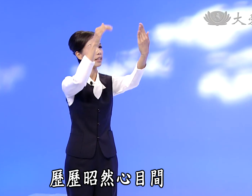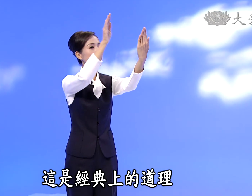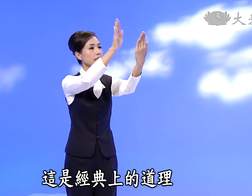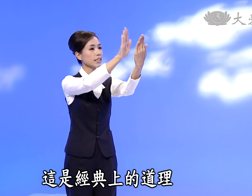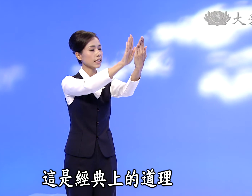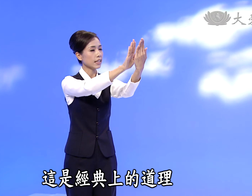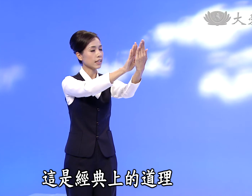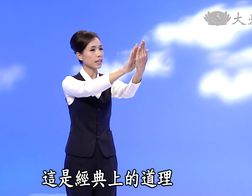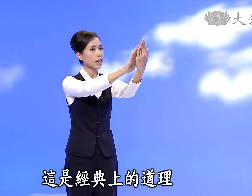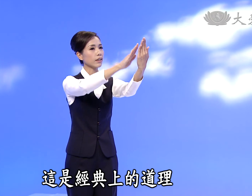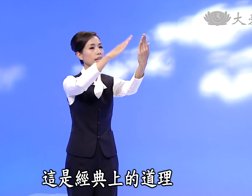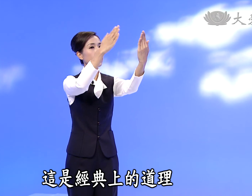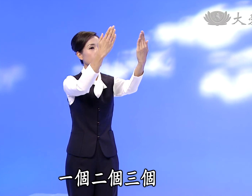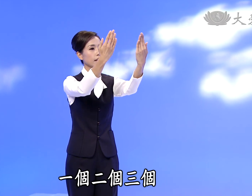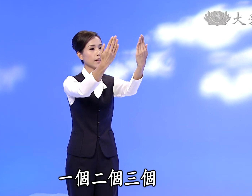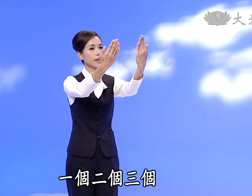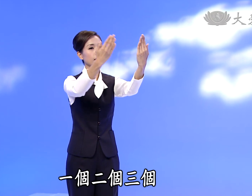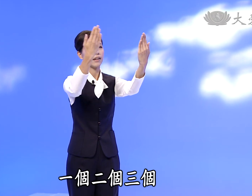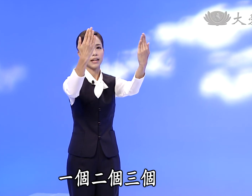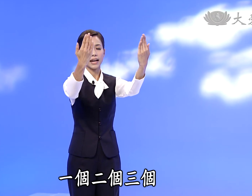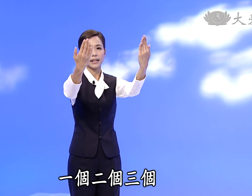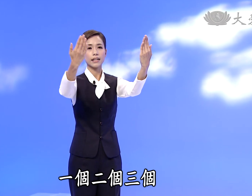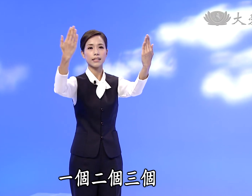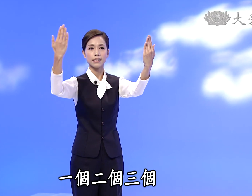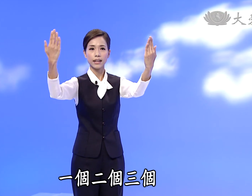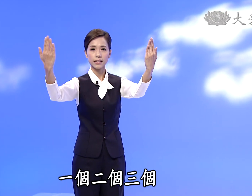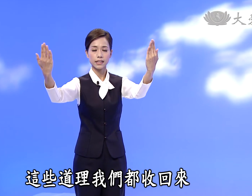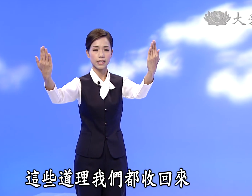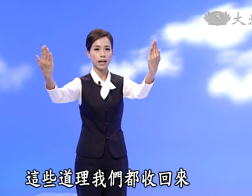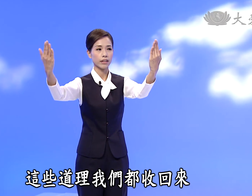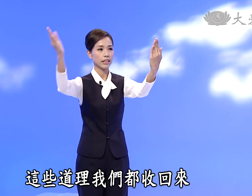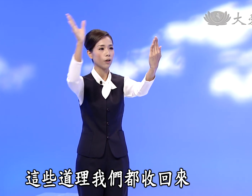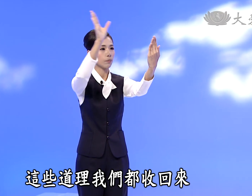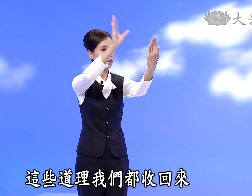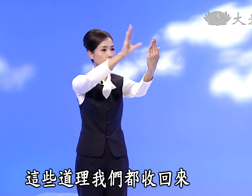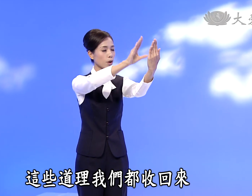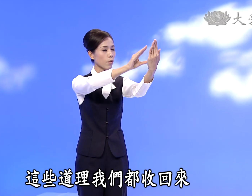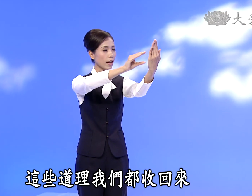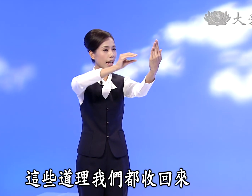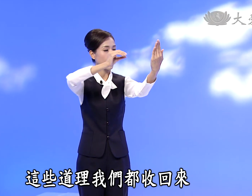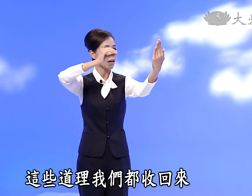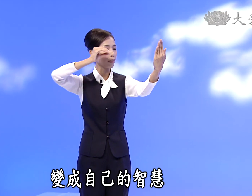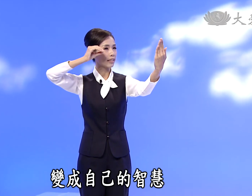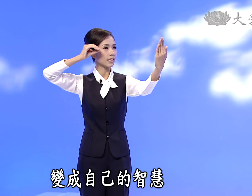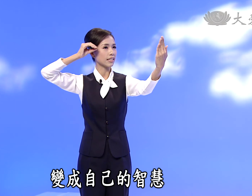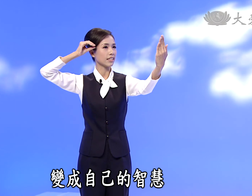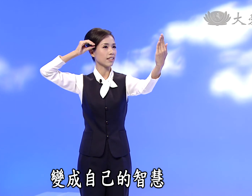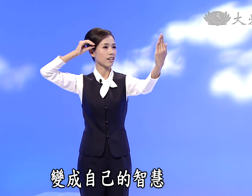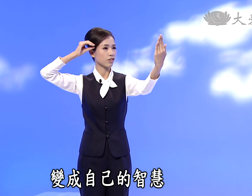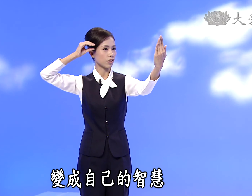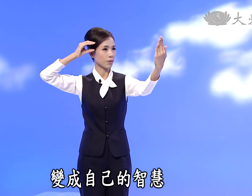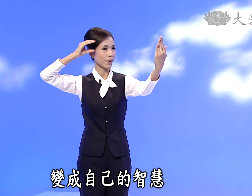这些经典上的道理一个 两个 三个这些道理我们都收回来变成自己的智慧